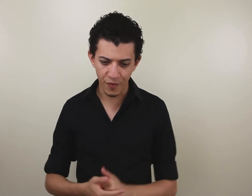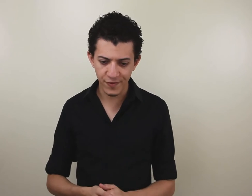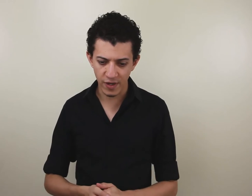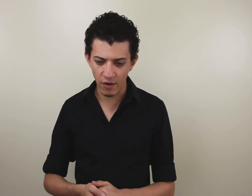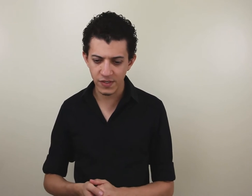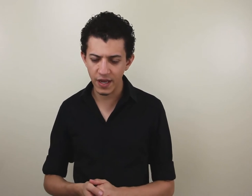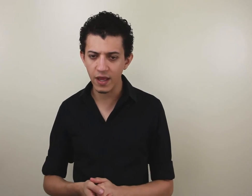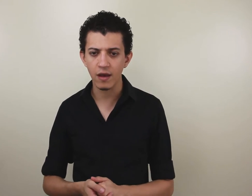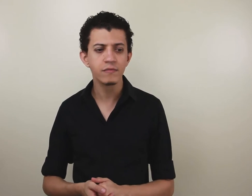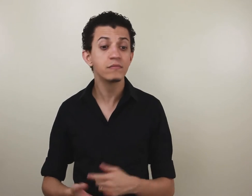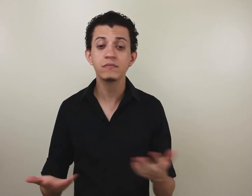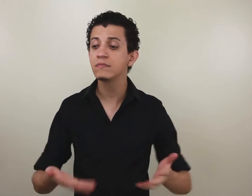profissional seria